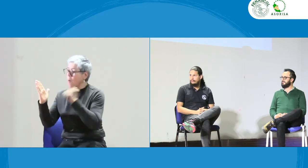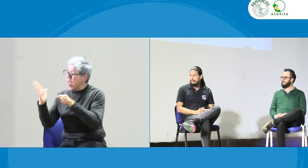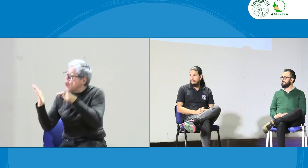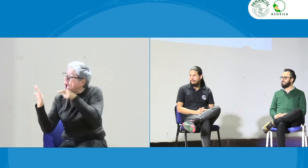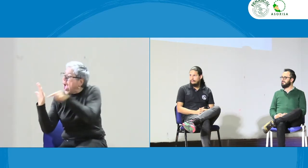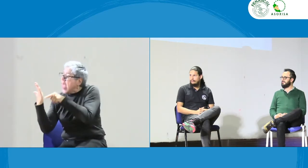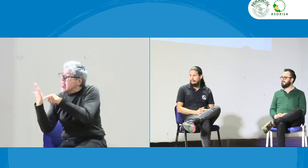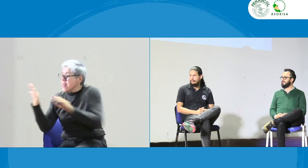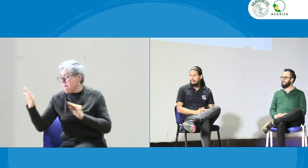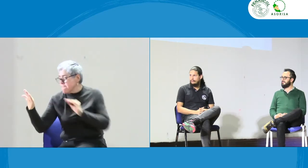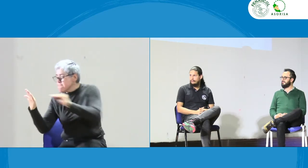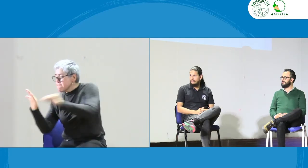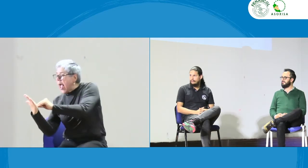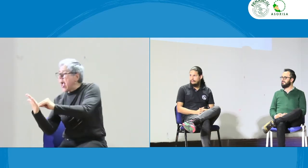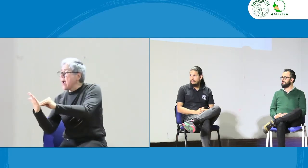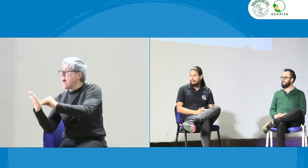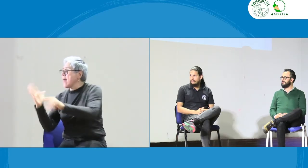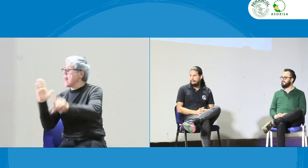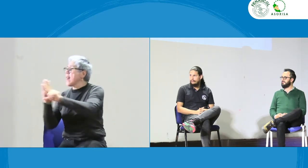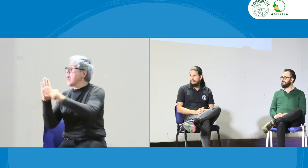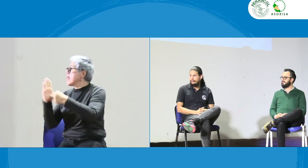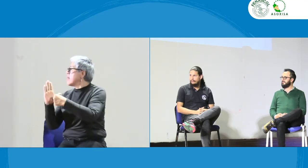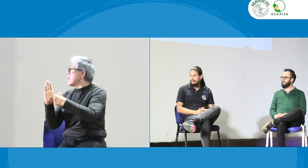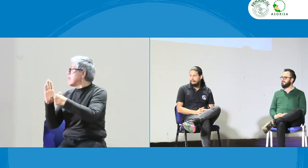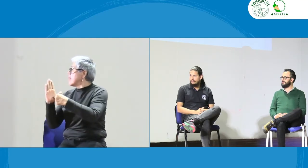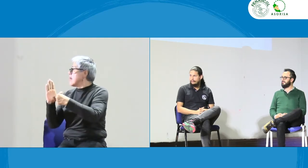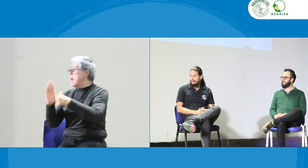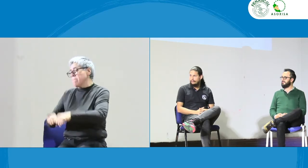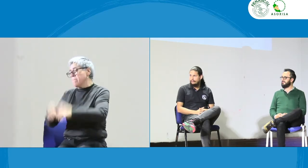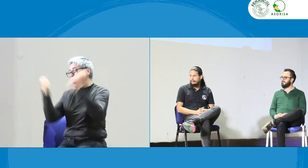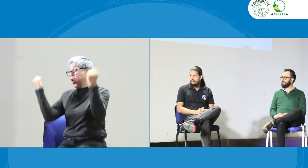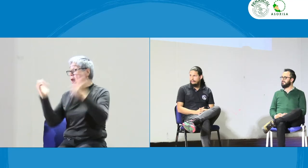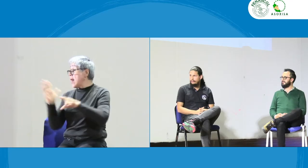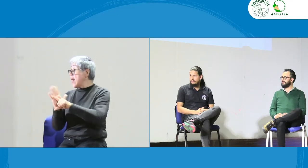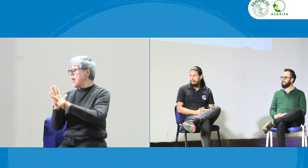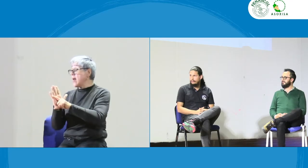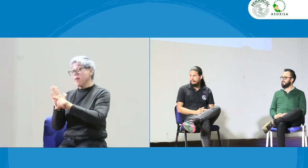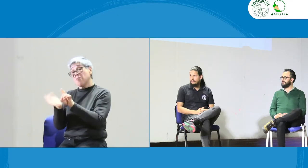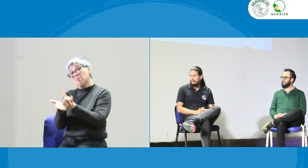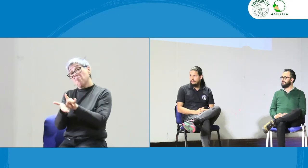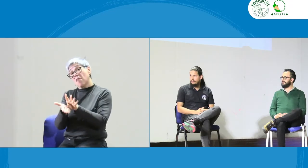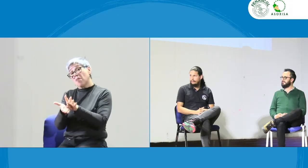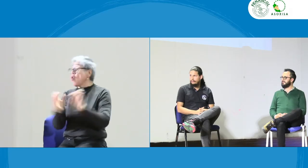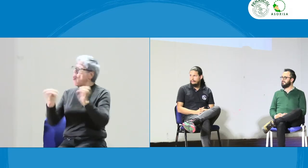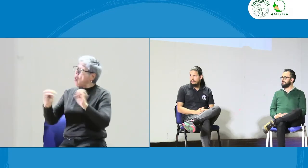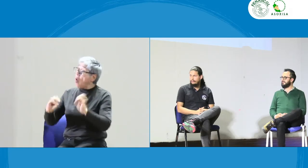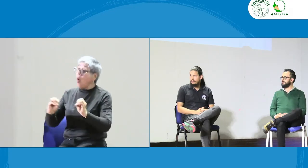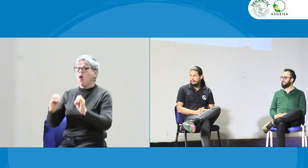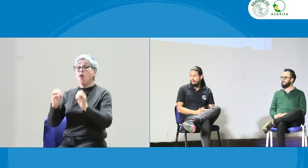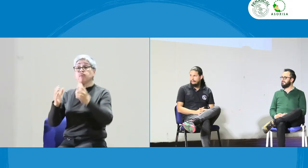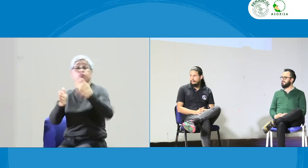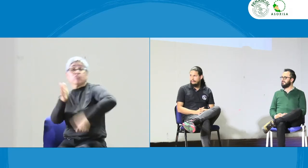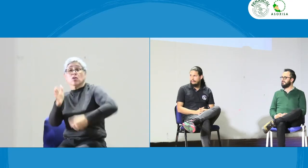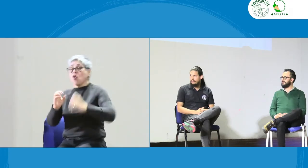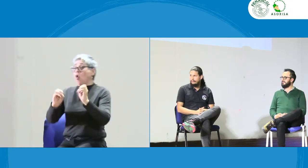una ley una figura legislativa yo puedo poner allí deontológico y cuando se rompe o se infringe puedo tener